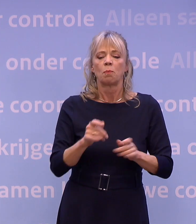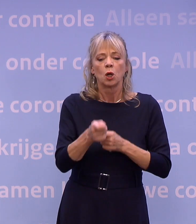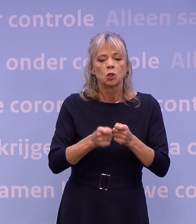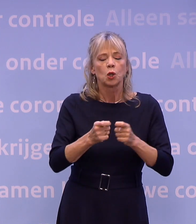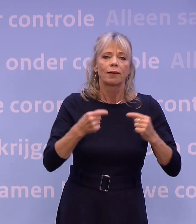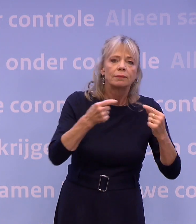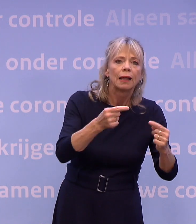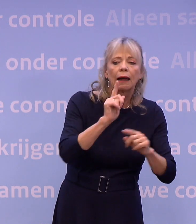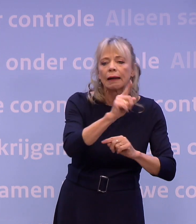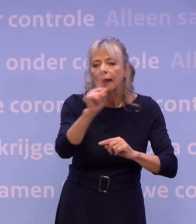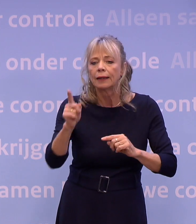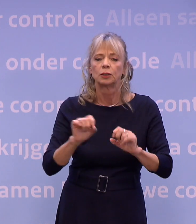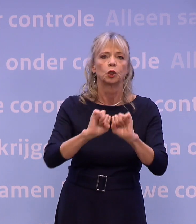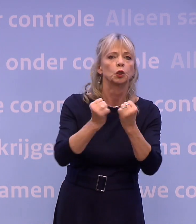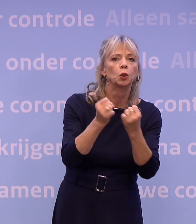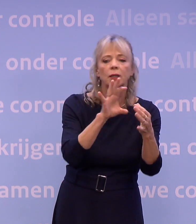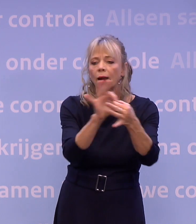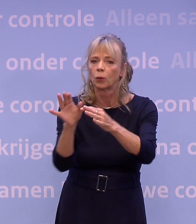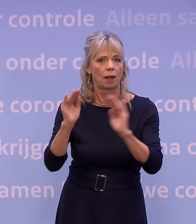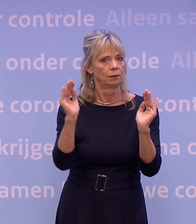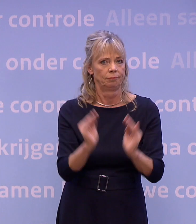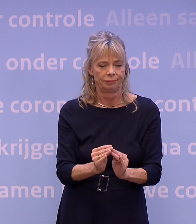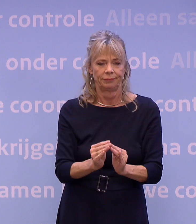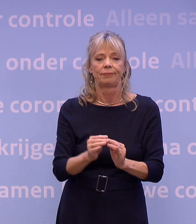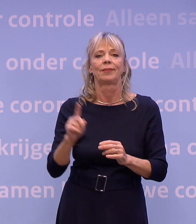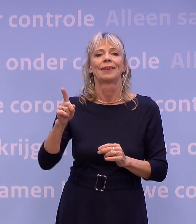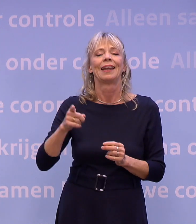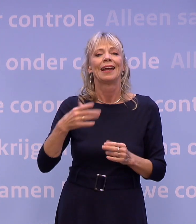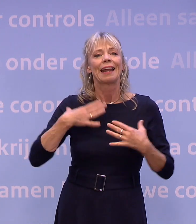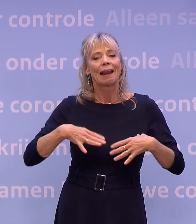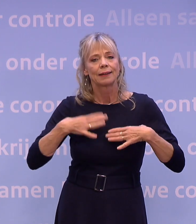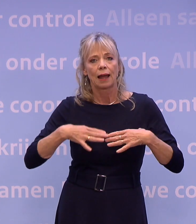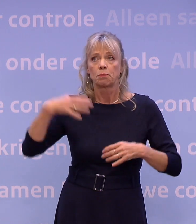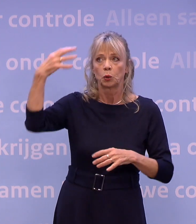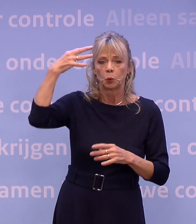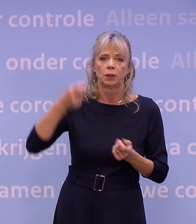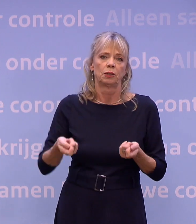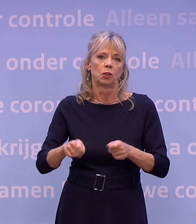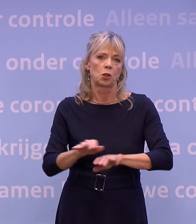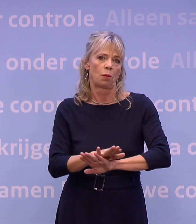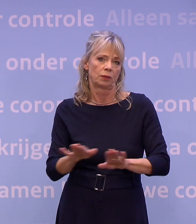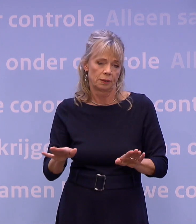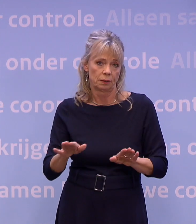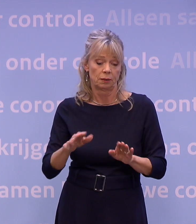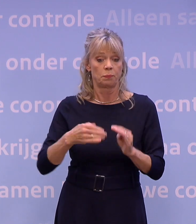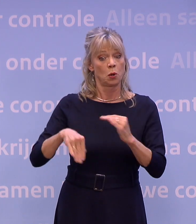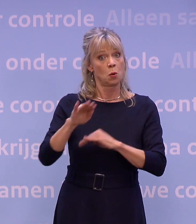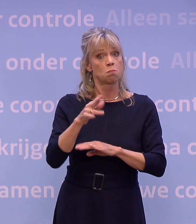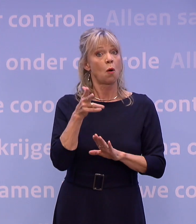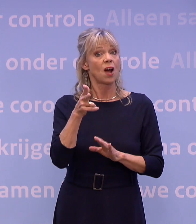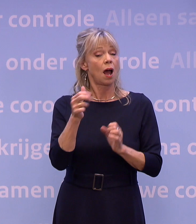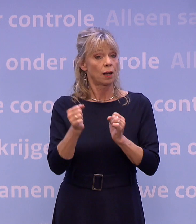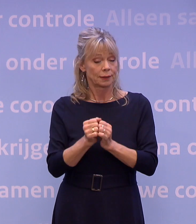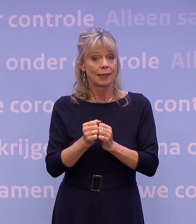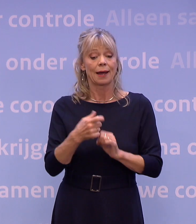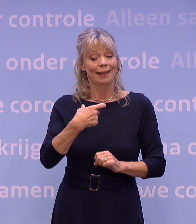sociale contacten te verminderen. Kleedkamers en douches worden gesloten. Boven de 18 blijft individueel sporten mogelijk,